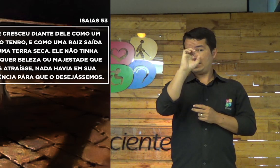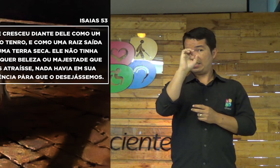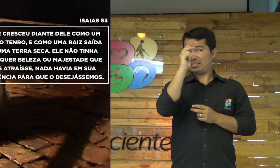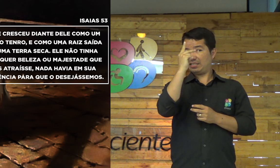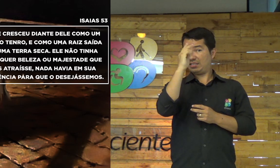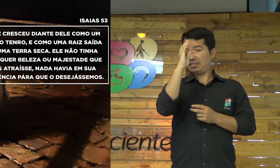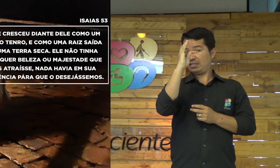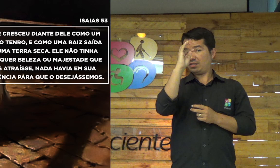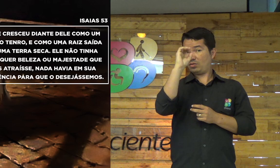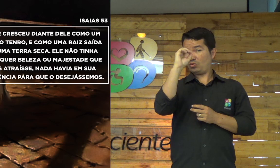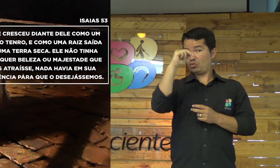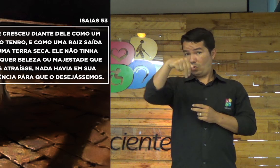palavra...